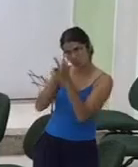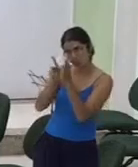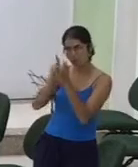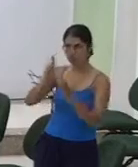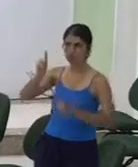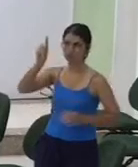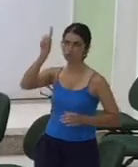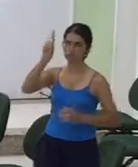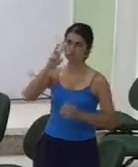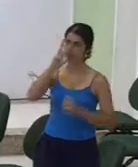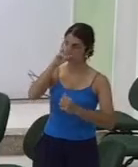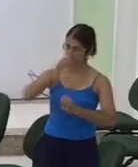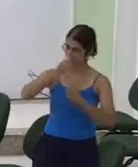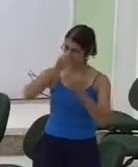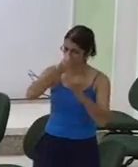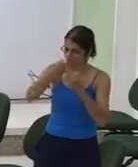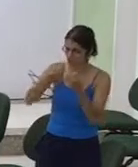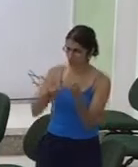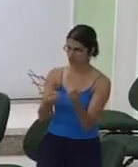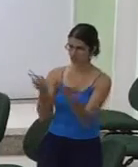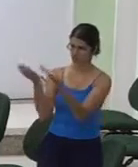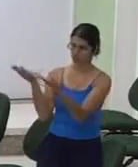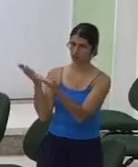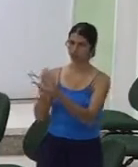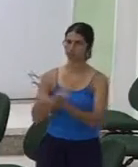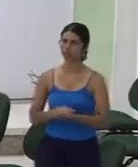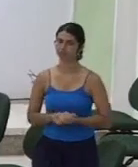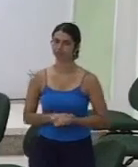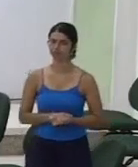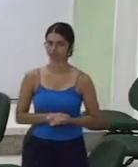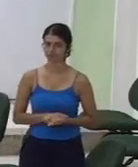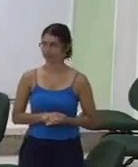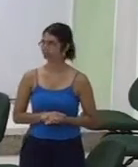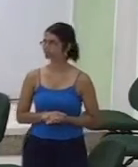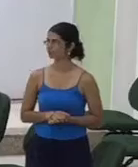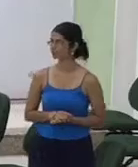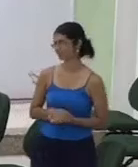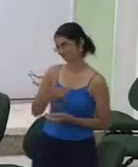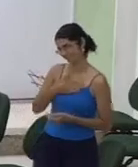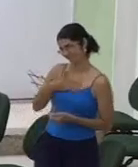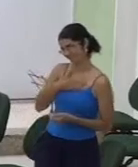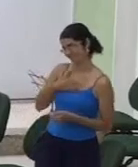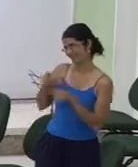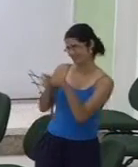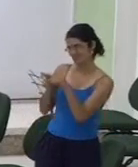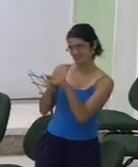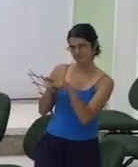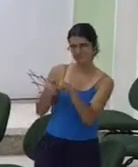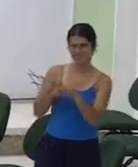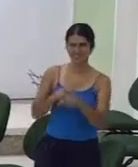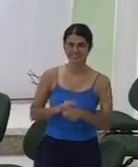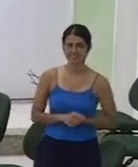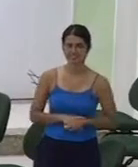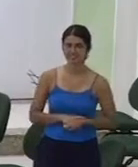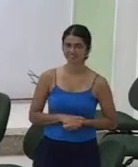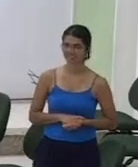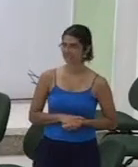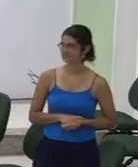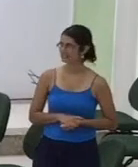Ele possa Fortalecer A vocês Tá bom? Queridas irmãs Aí Eu já peguei aqui As